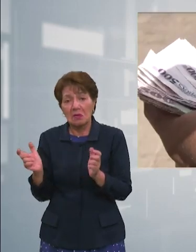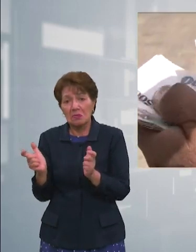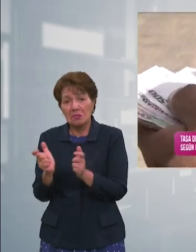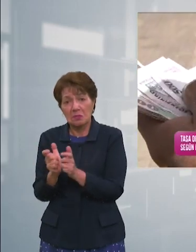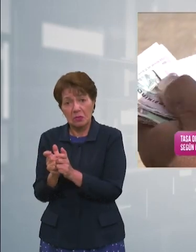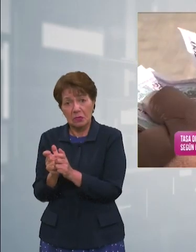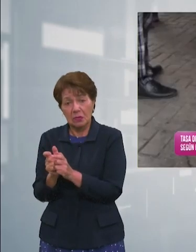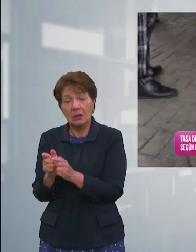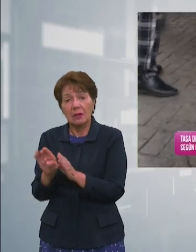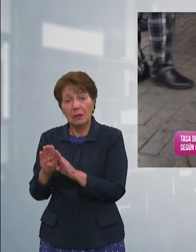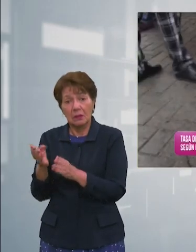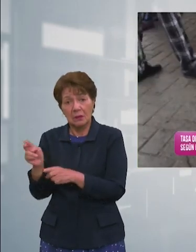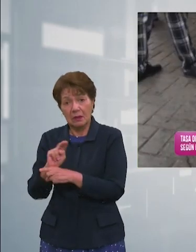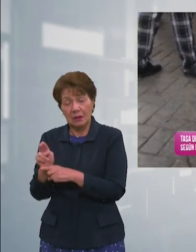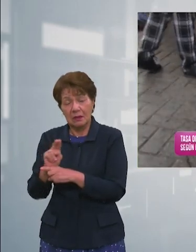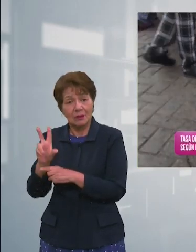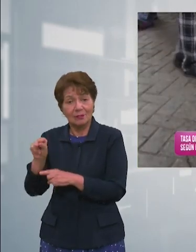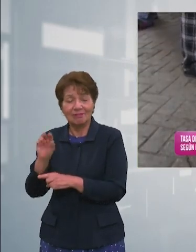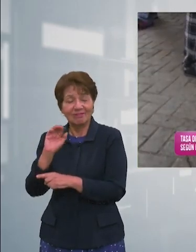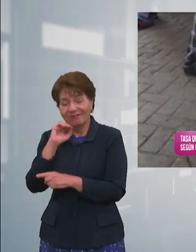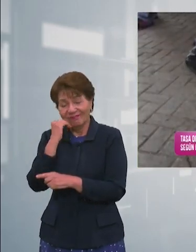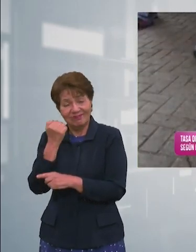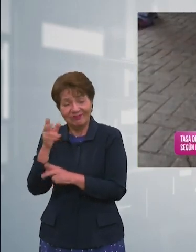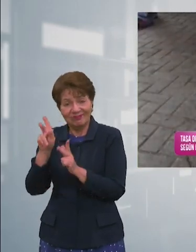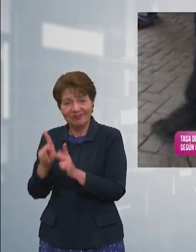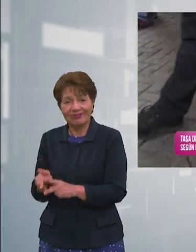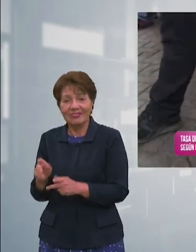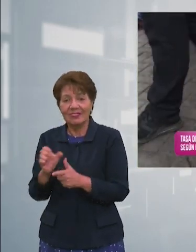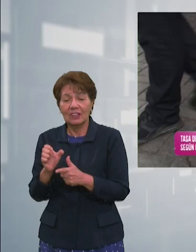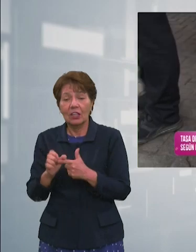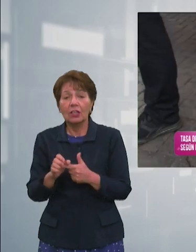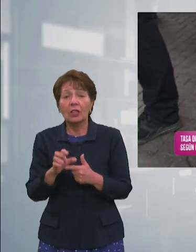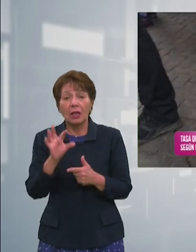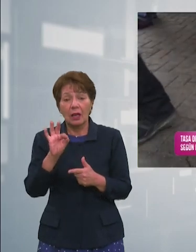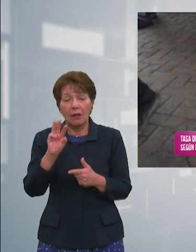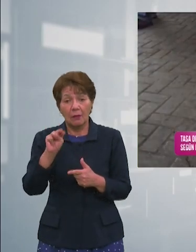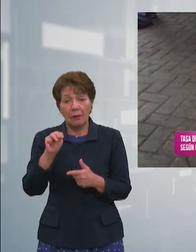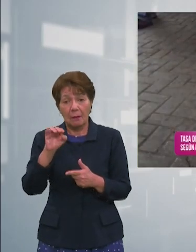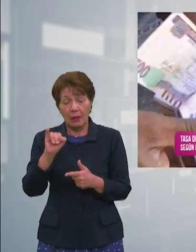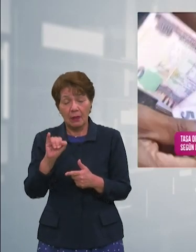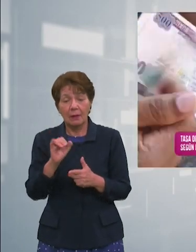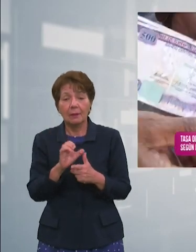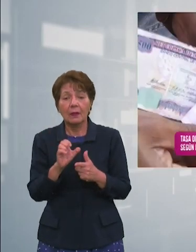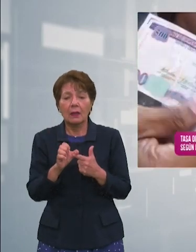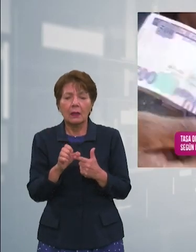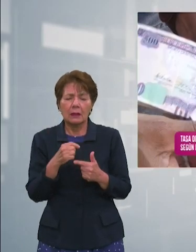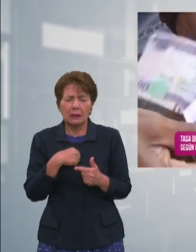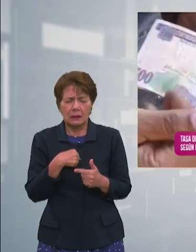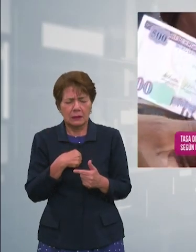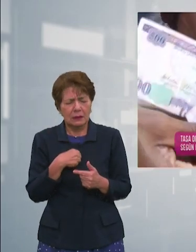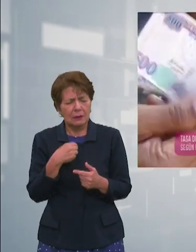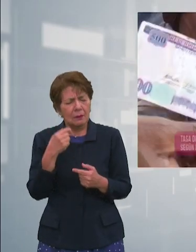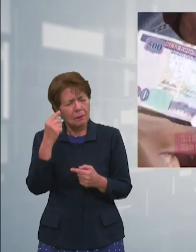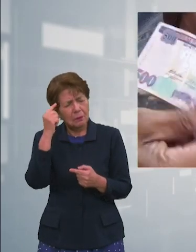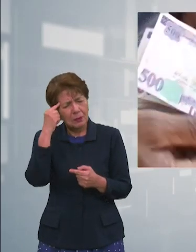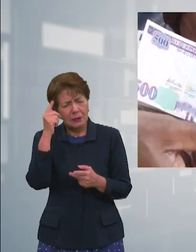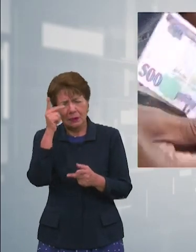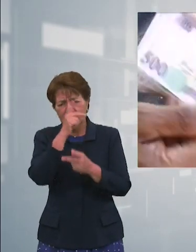esto representa una respuesta a las peticiones del Fondo Monetario Internacional mientras que otros ven con preocupación que no haya más alternativas a las